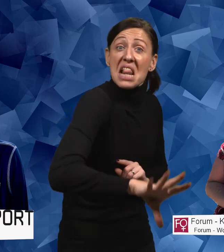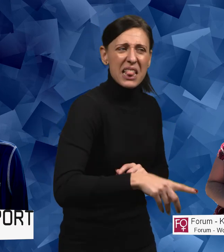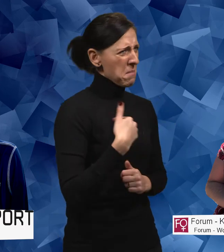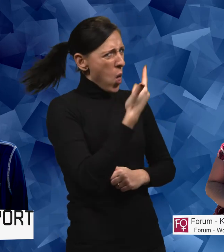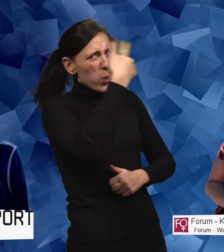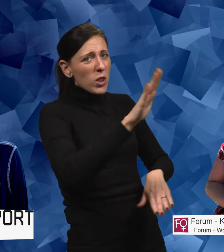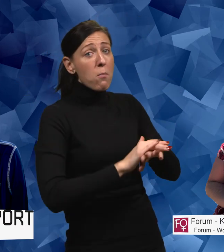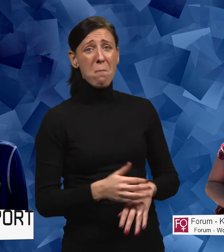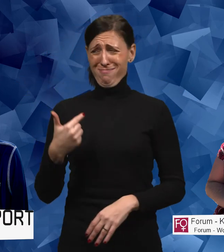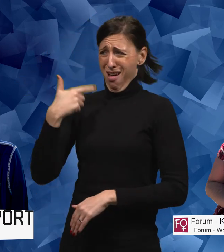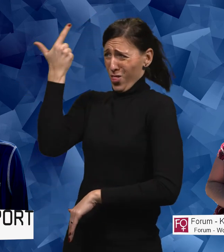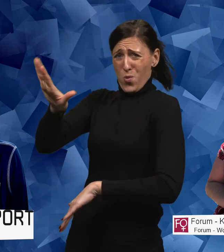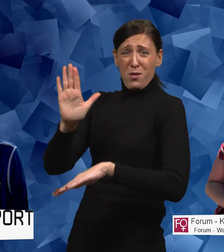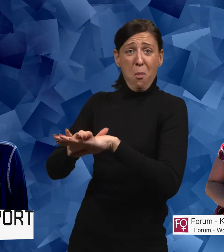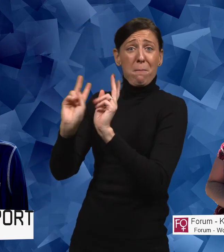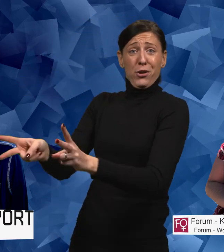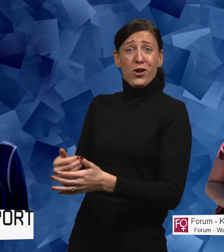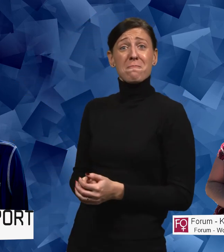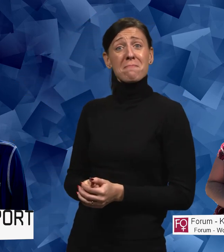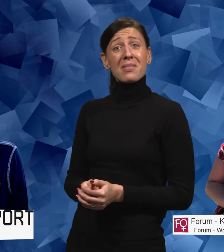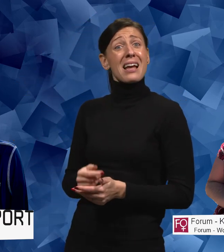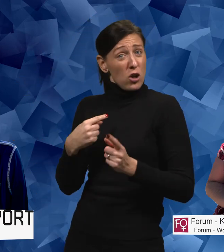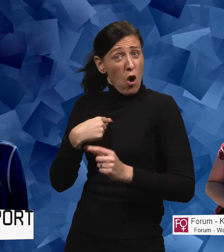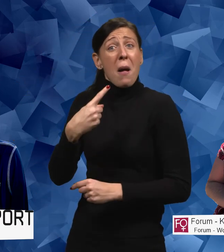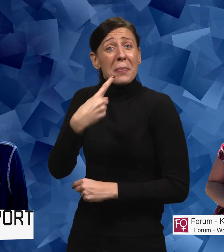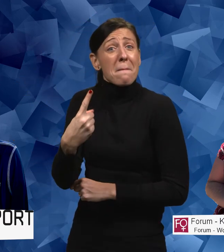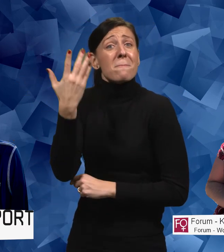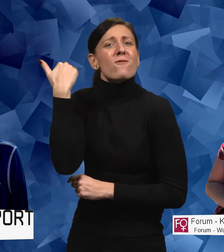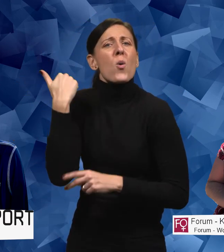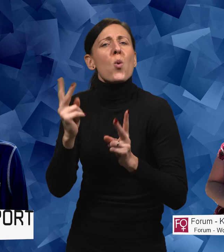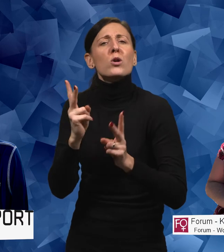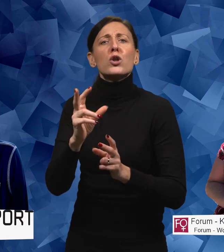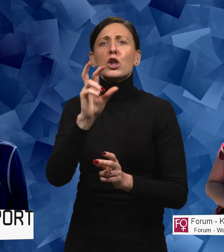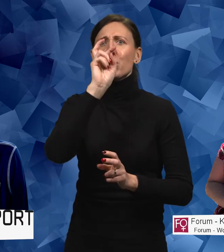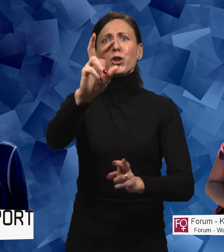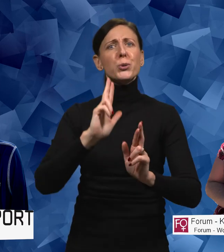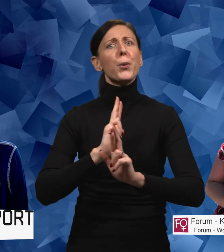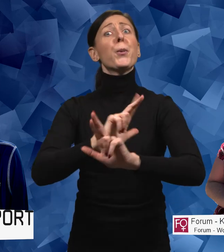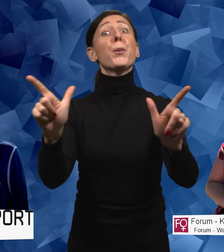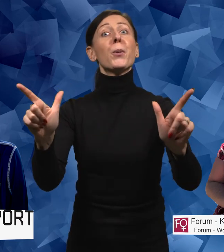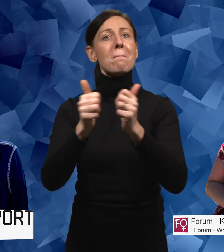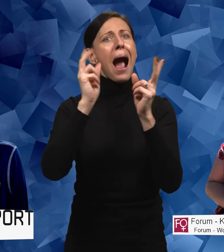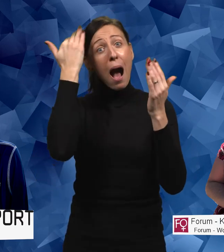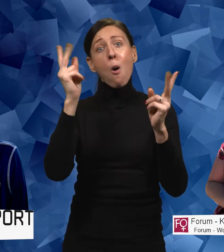inte jag på. Nej, det tror inte jag på heller. För att det jag nämnde nu var det som syns utåt, men sen också kan man ju fundera på